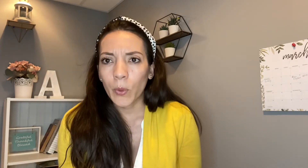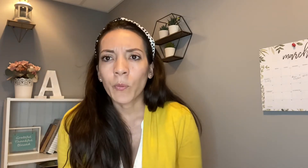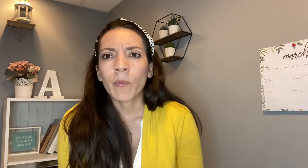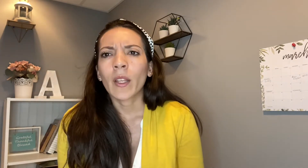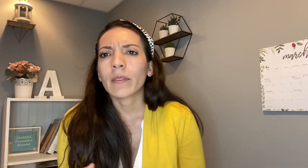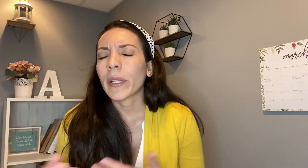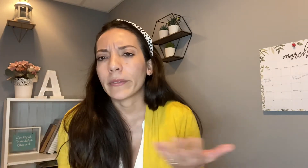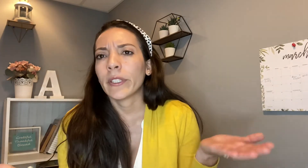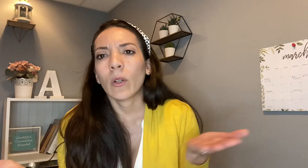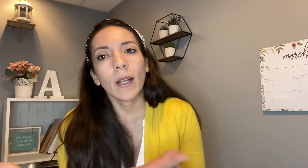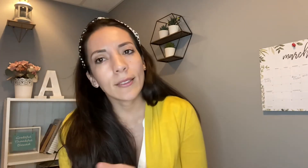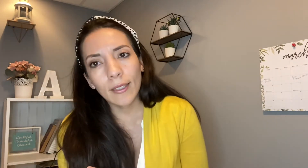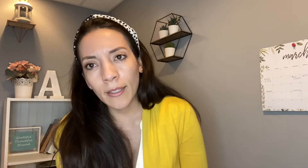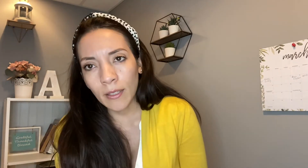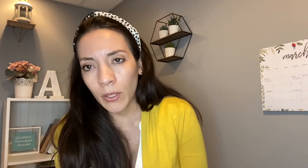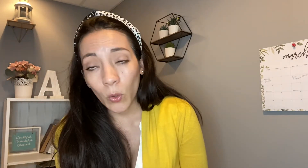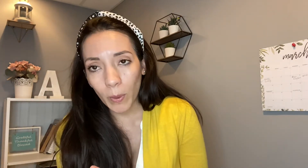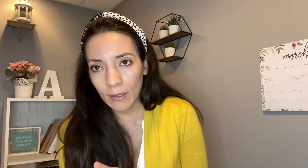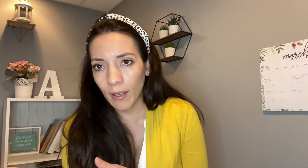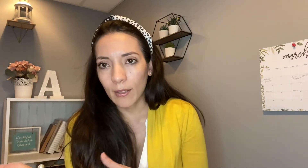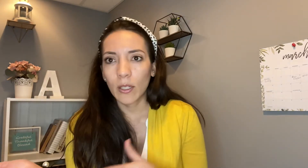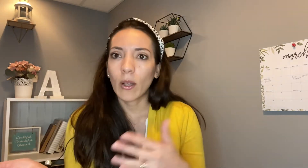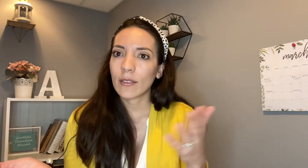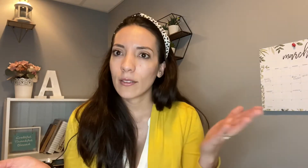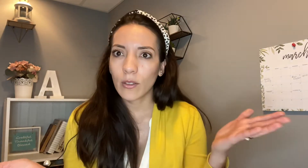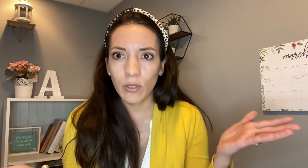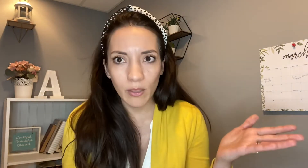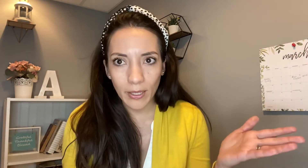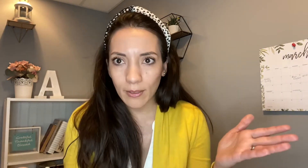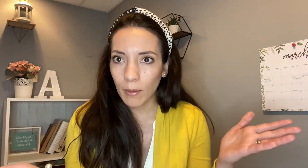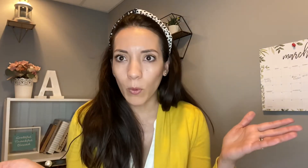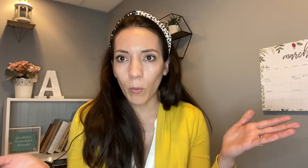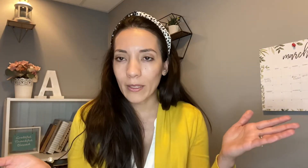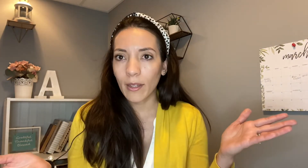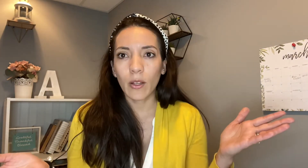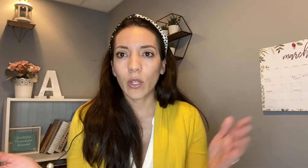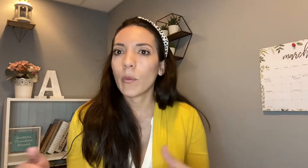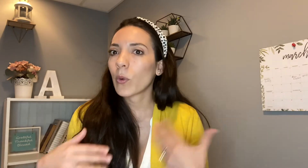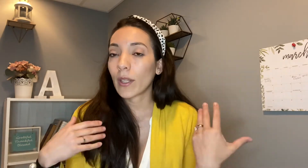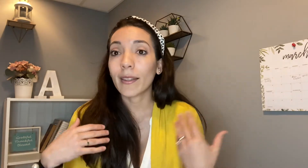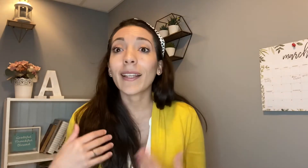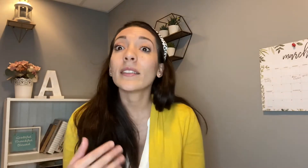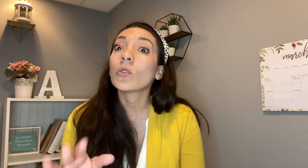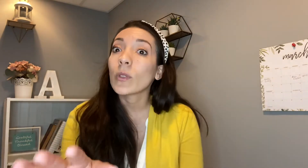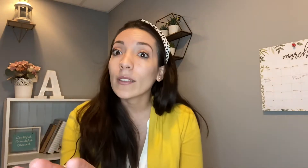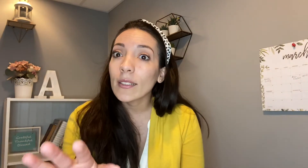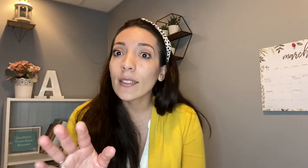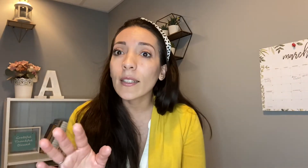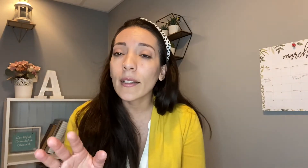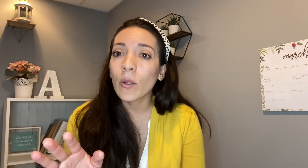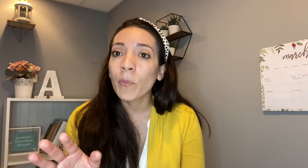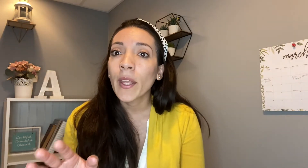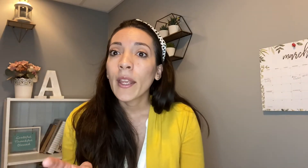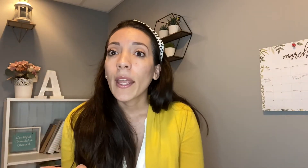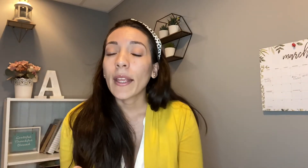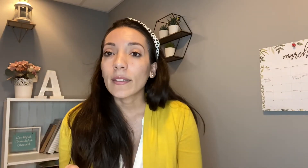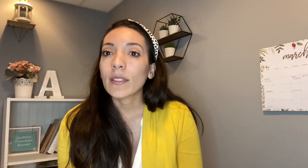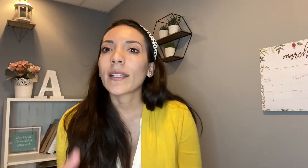bueno si no lo haces del nacimiento no pasa nada si lo haces desde los seis meses tampoco pasa nada lo importante es si tú decides hacerlo es ser